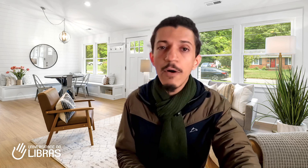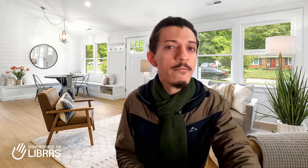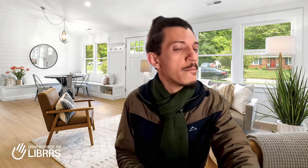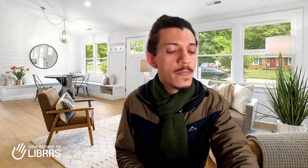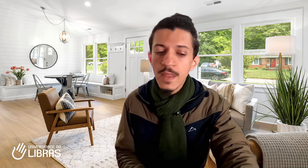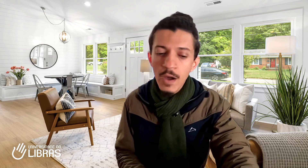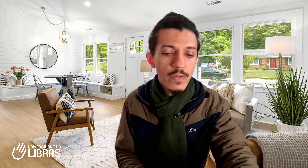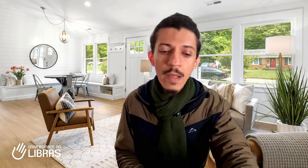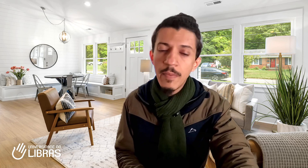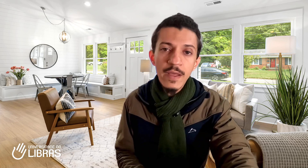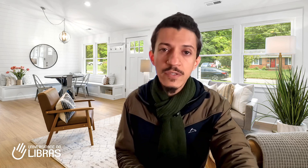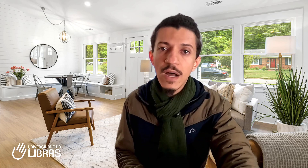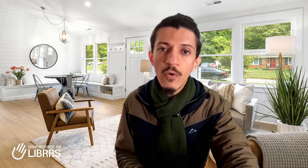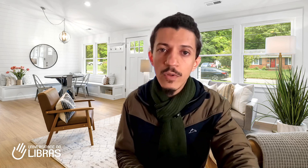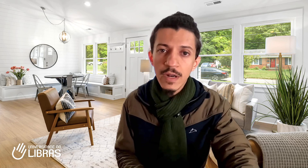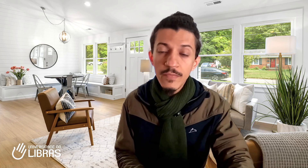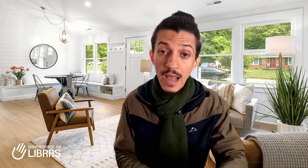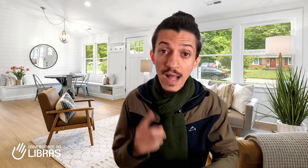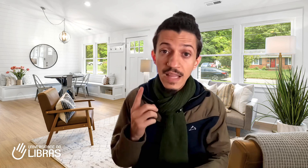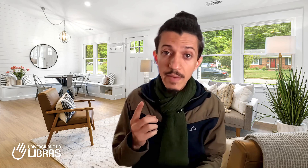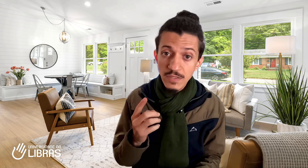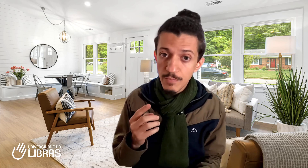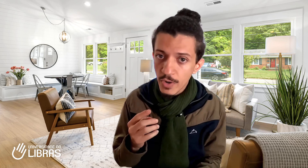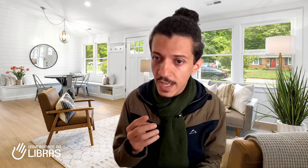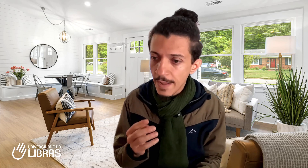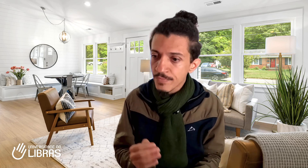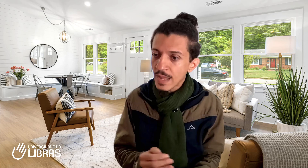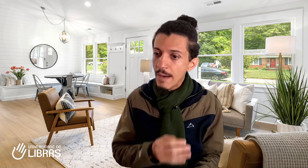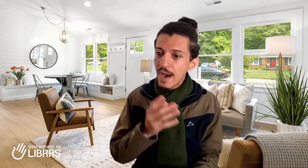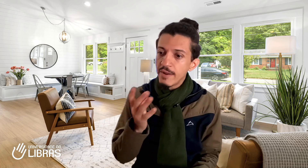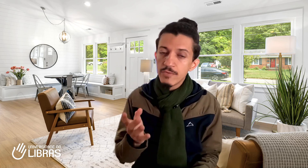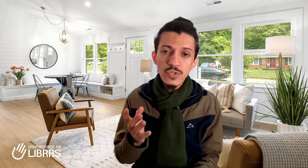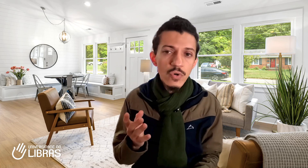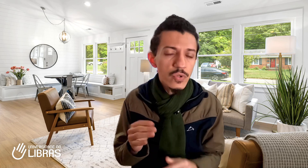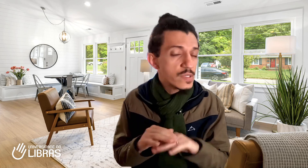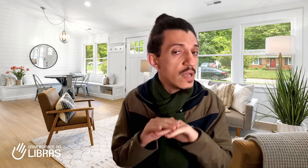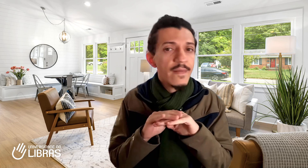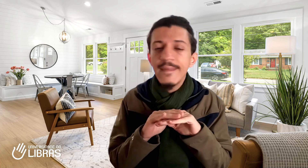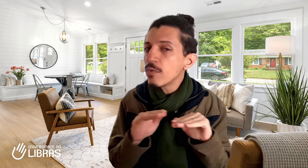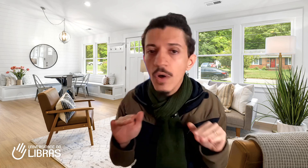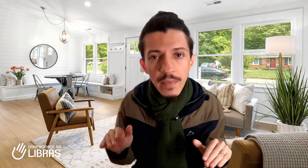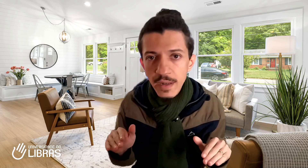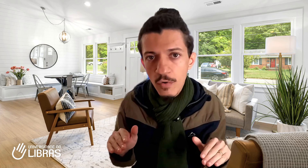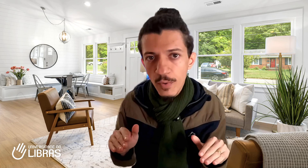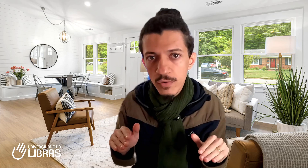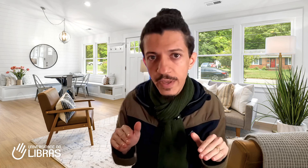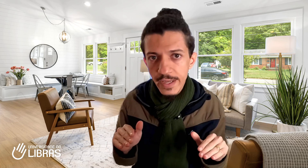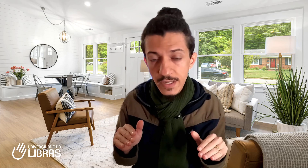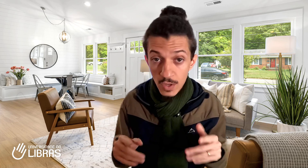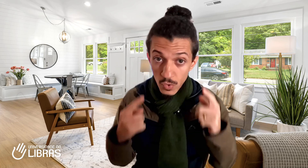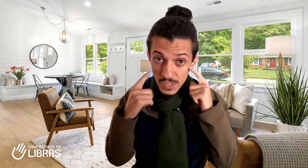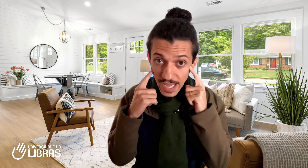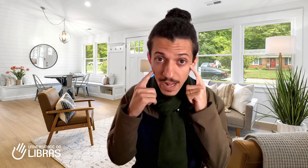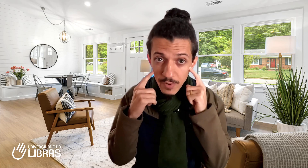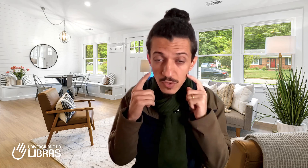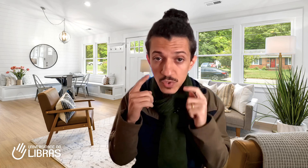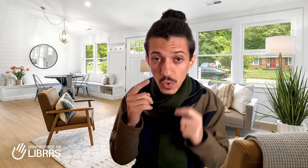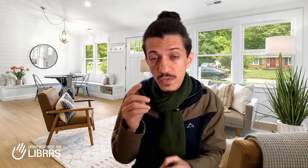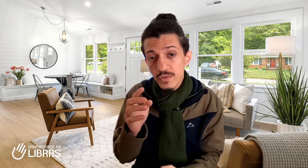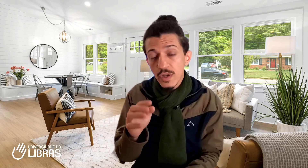não depende da outra. Até mesmo porque a maioria dos surdos não dominam o português. O cérebro dos surdos funciona